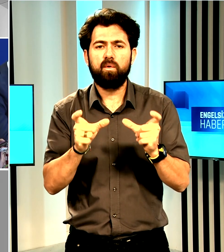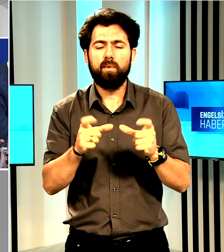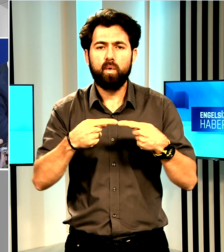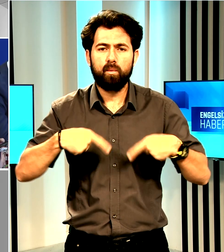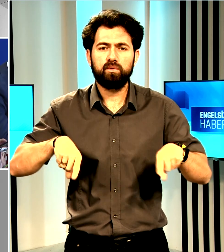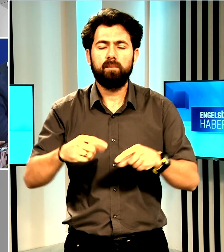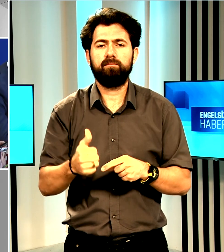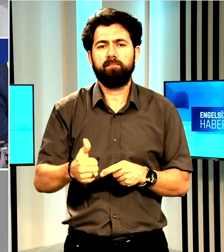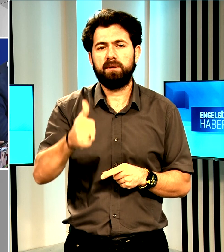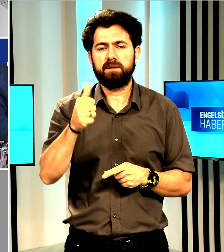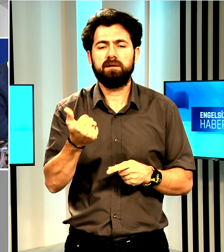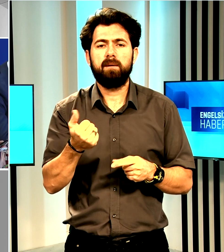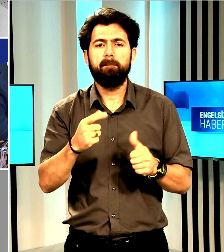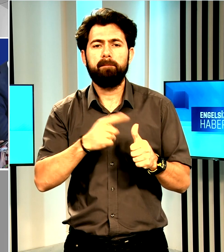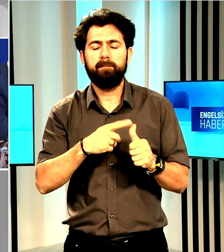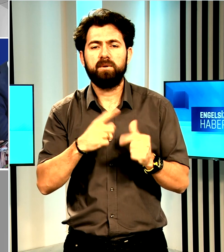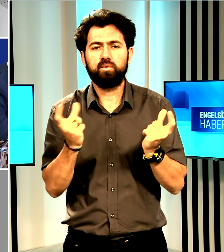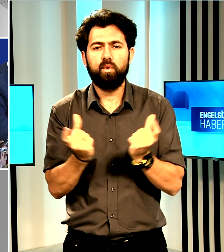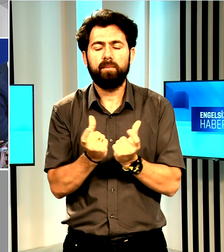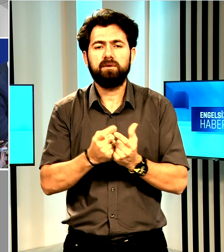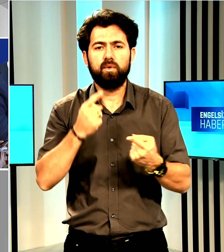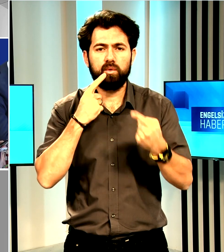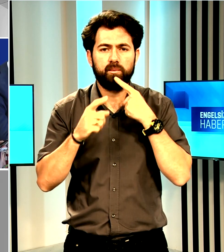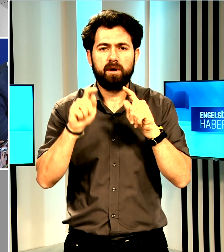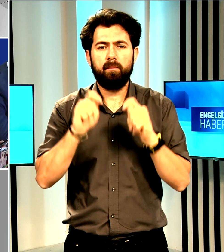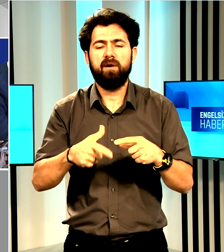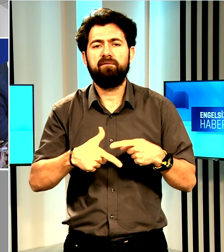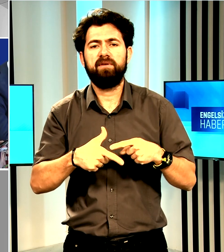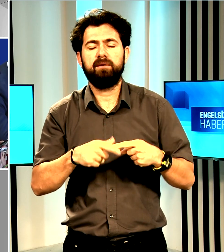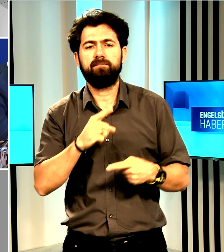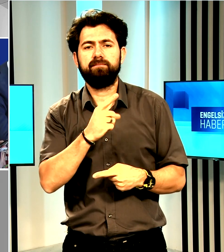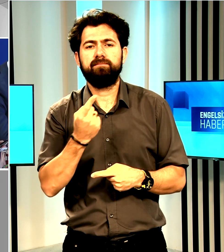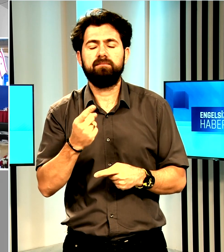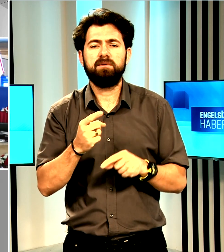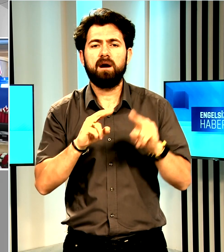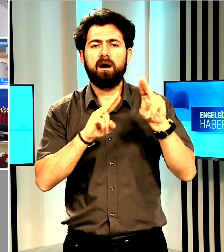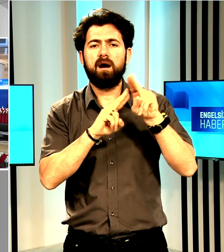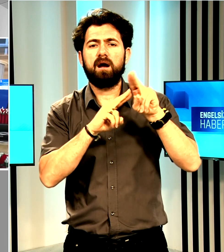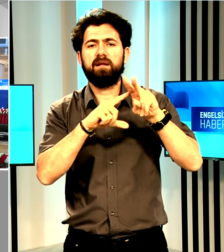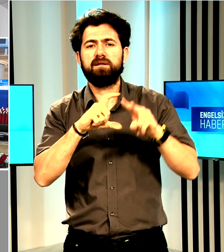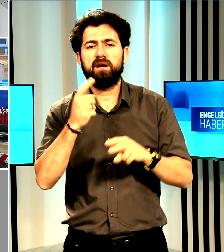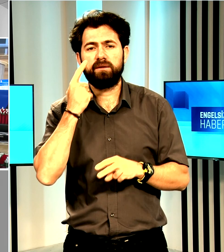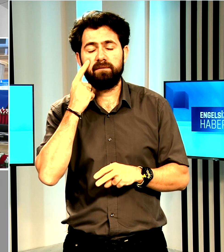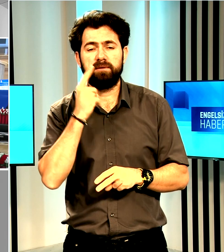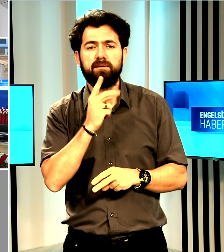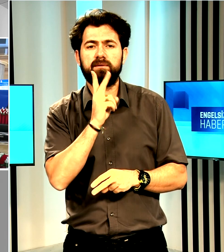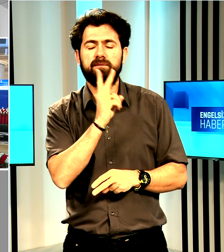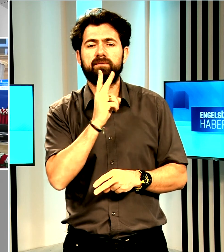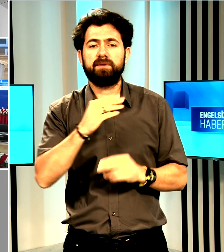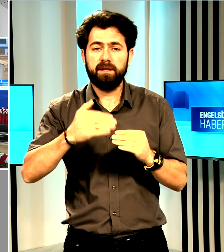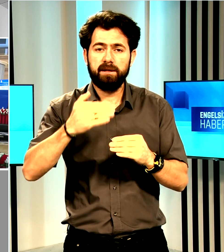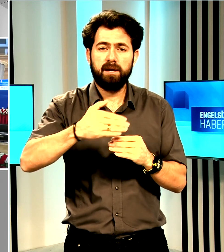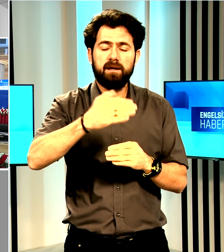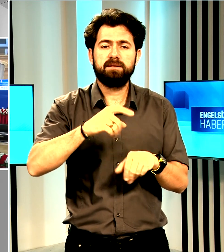Savunma Komisyonu Başkanları 1. toplantısında konuşan Fidan, Kuzey Kıbrıs Türk Cumhuriyeti'nin